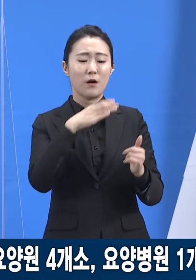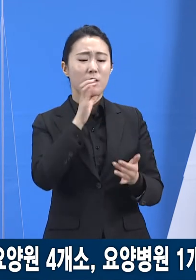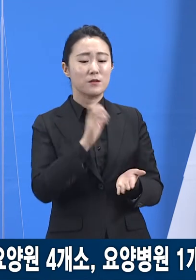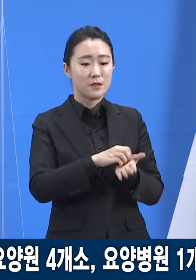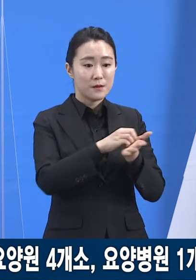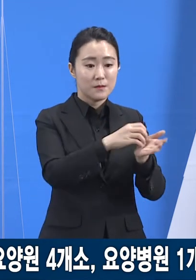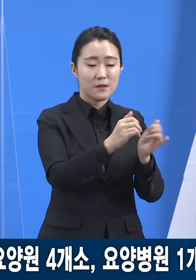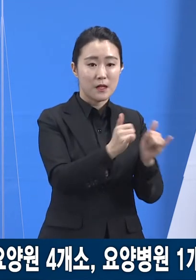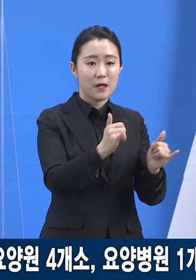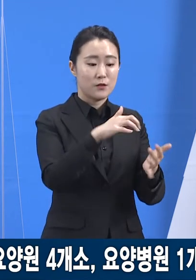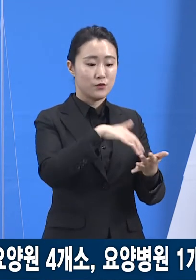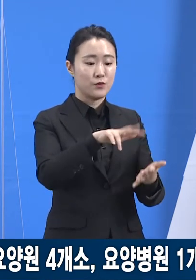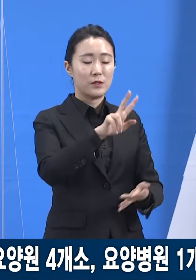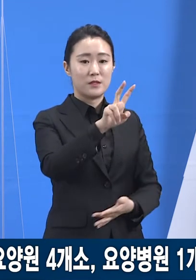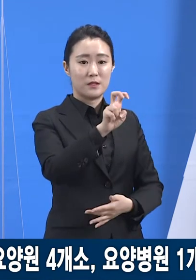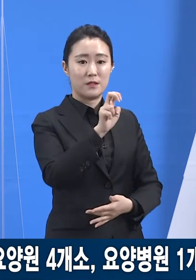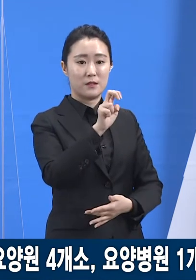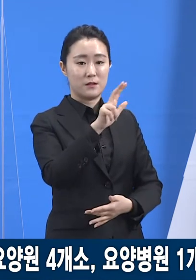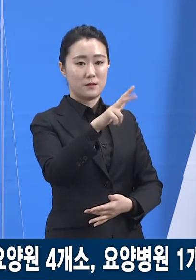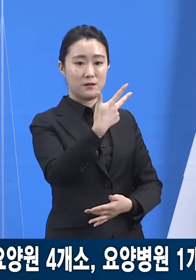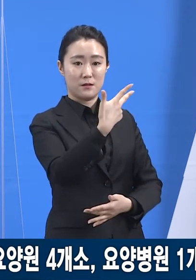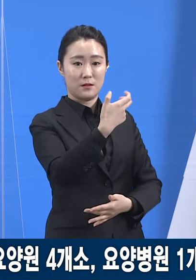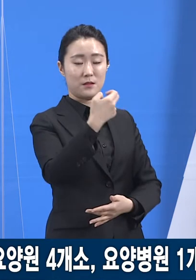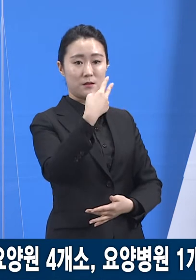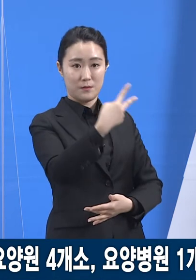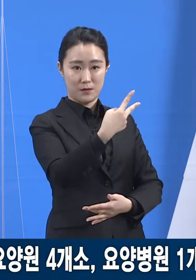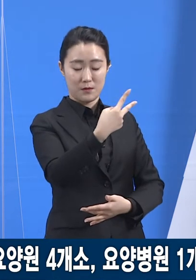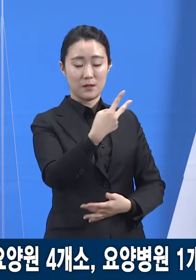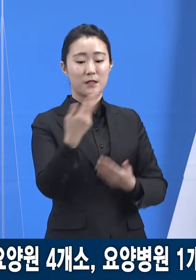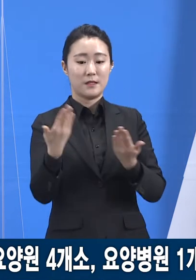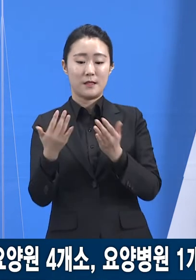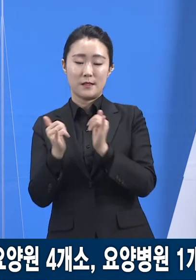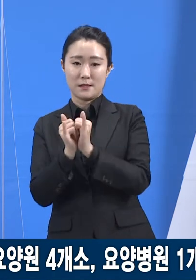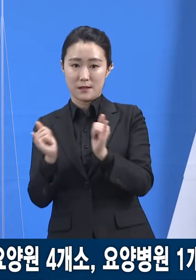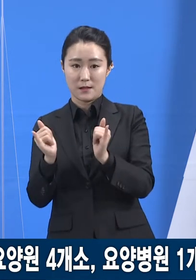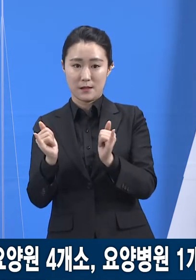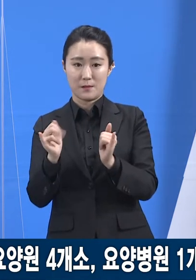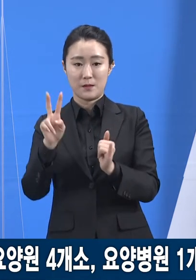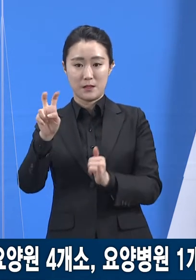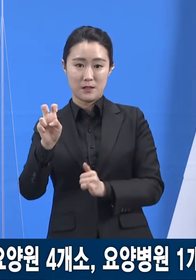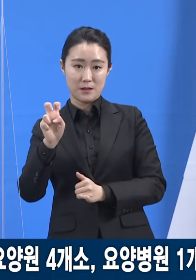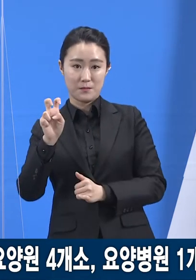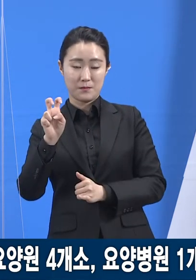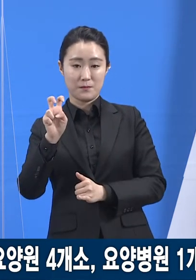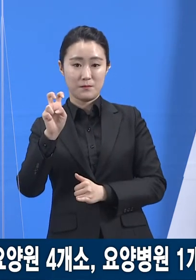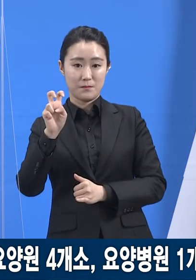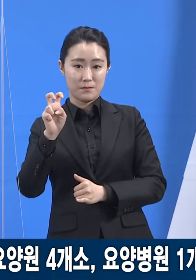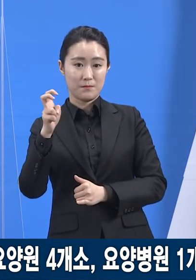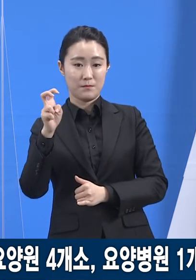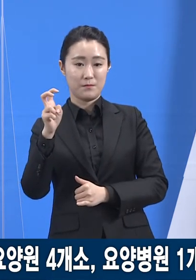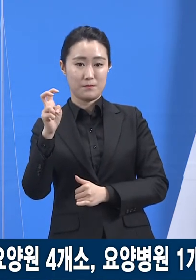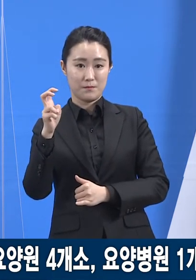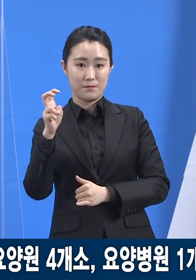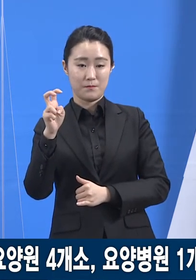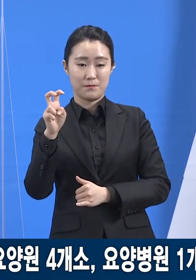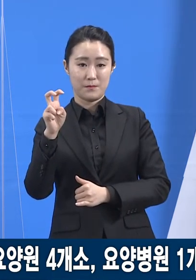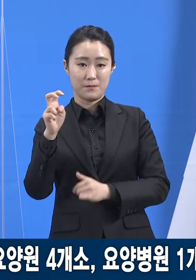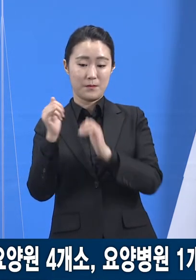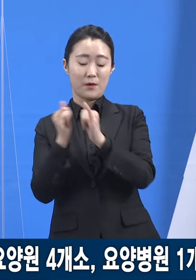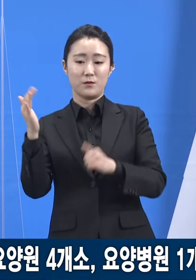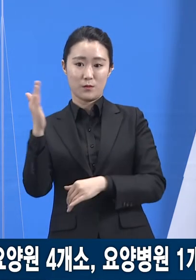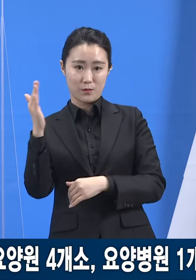종사자 23명 등 합산 95명입니다. 확진자 중 79명은 병원으로